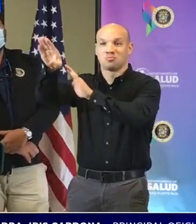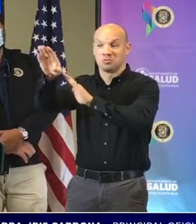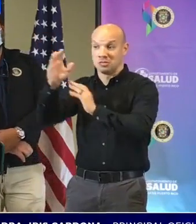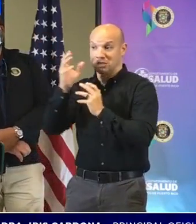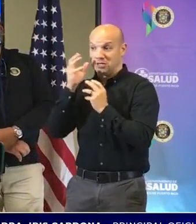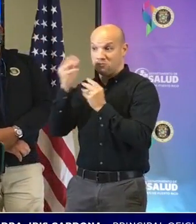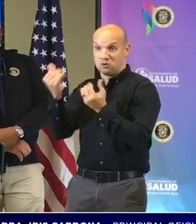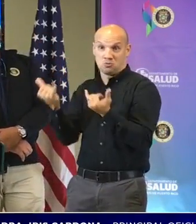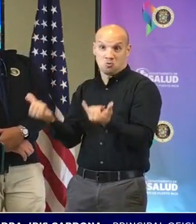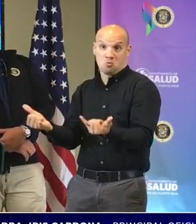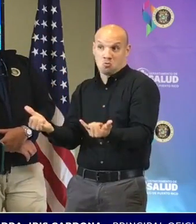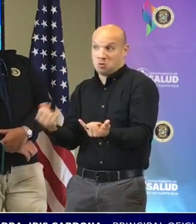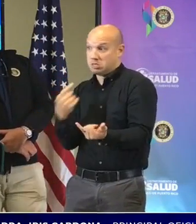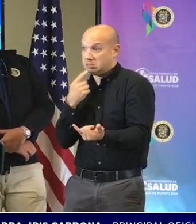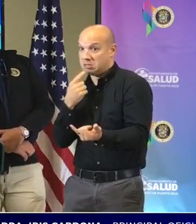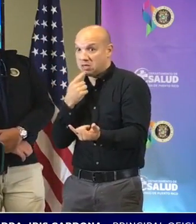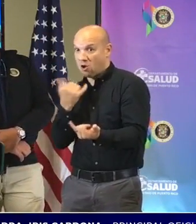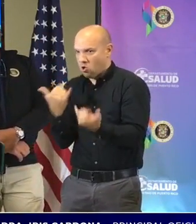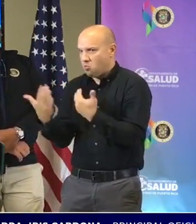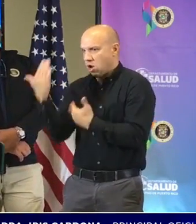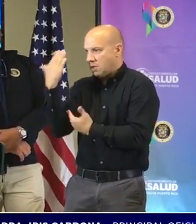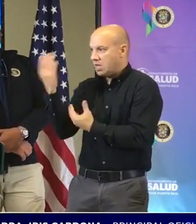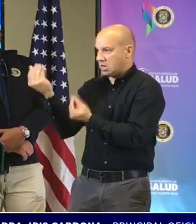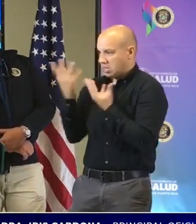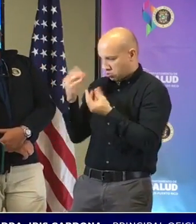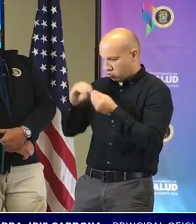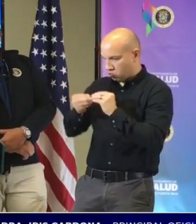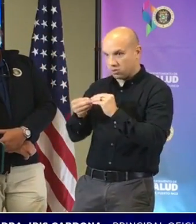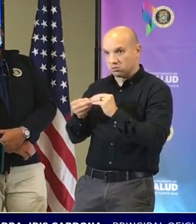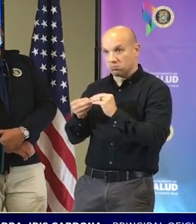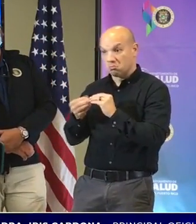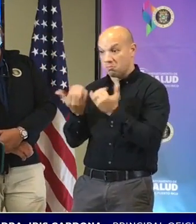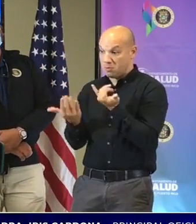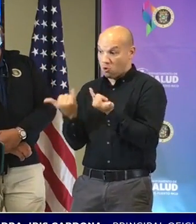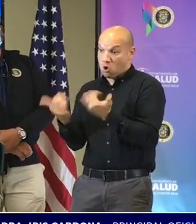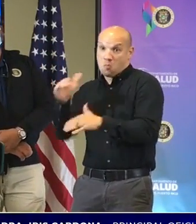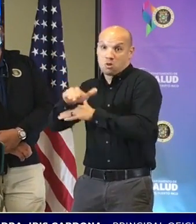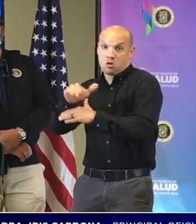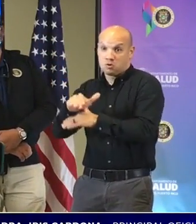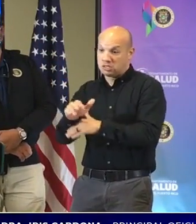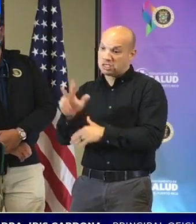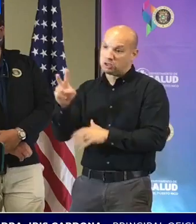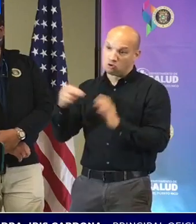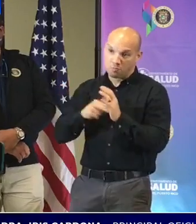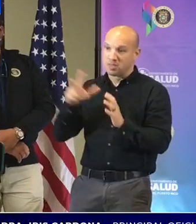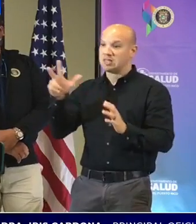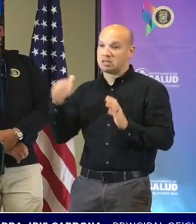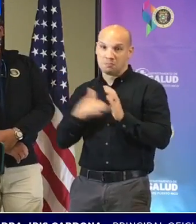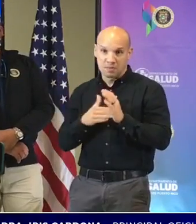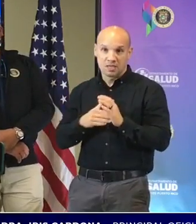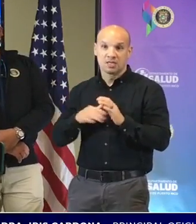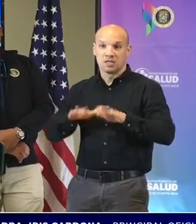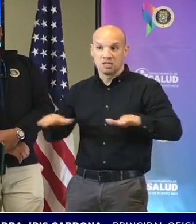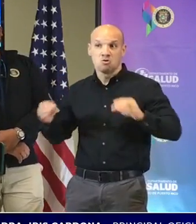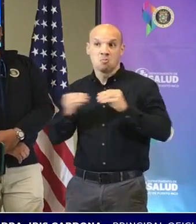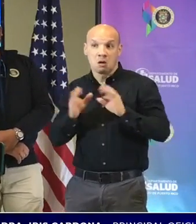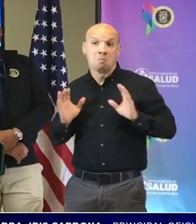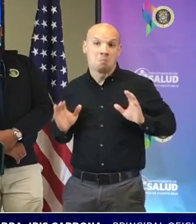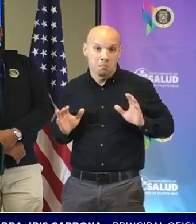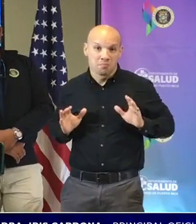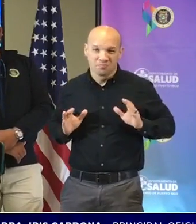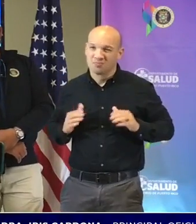esta noche tenga dos mil o tres mil más eventualmente vamos a llegar es un proceso un poco más complicado